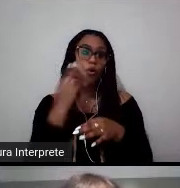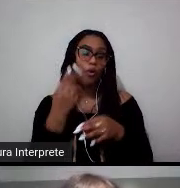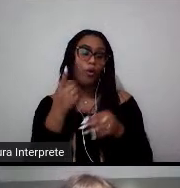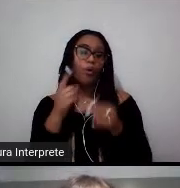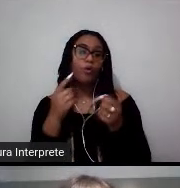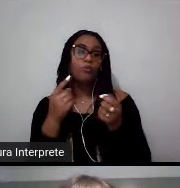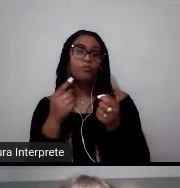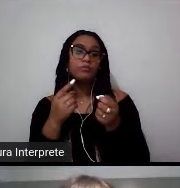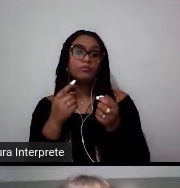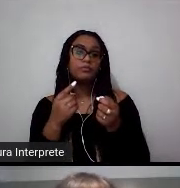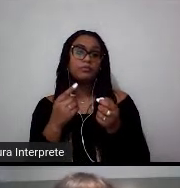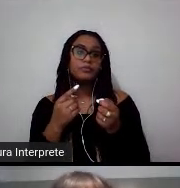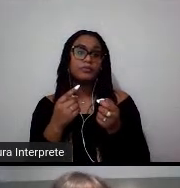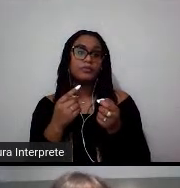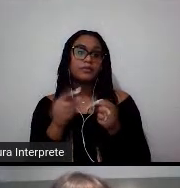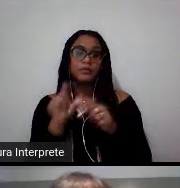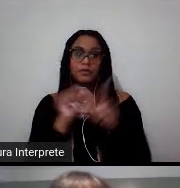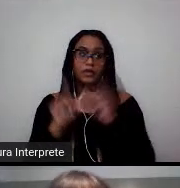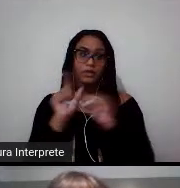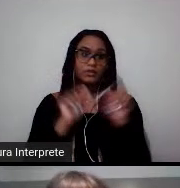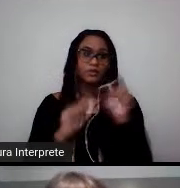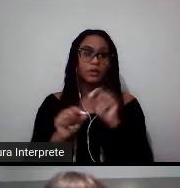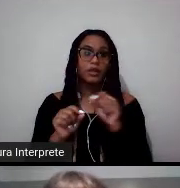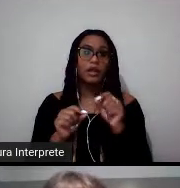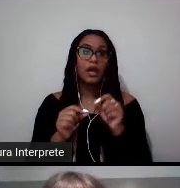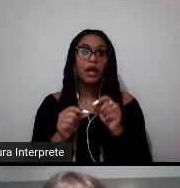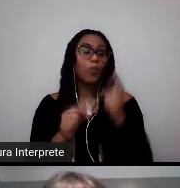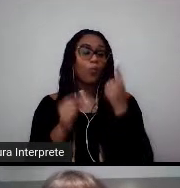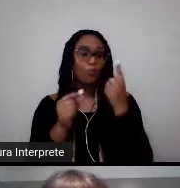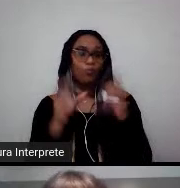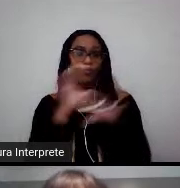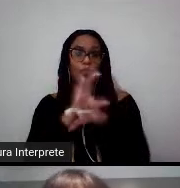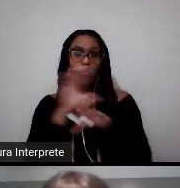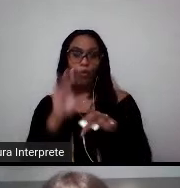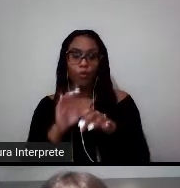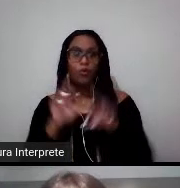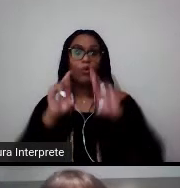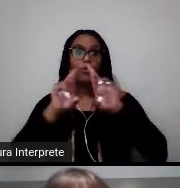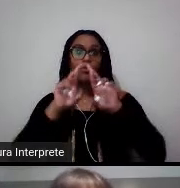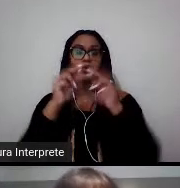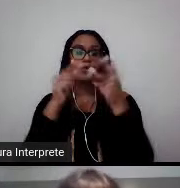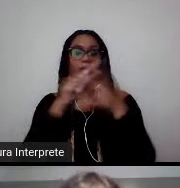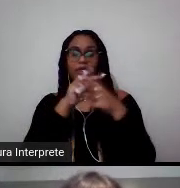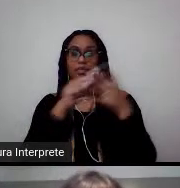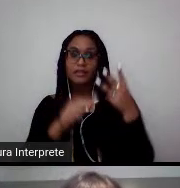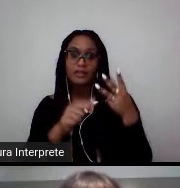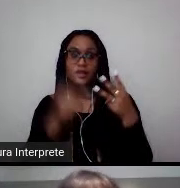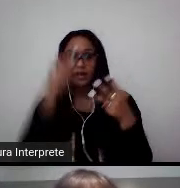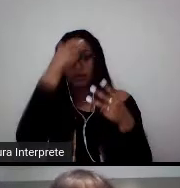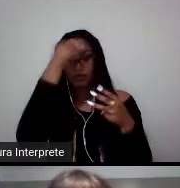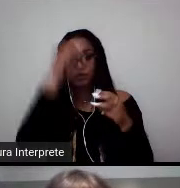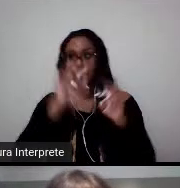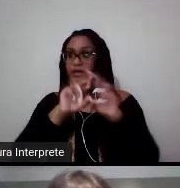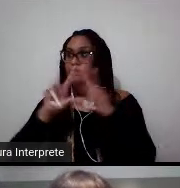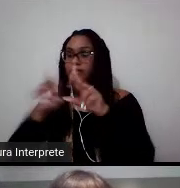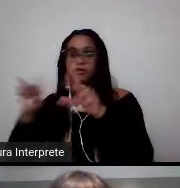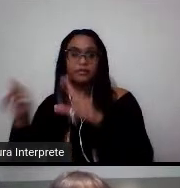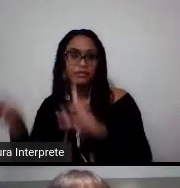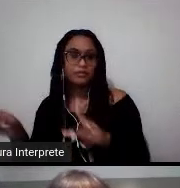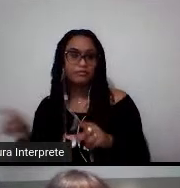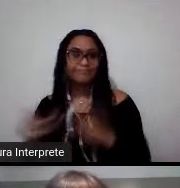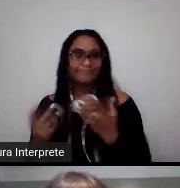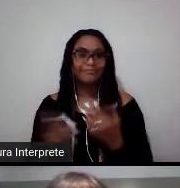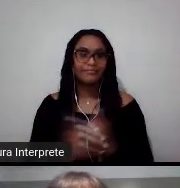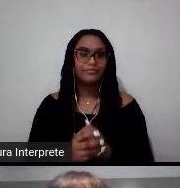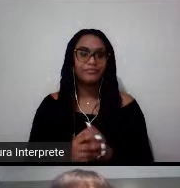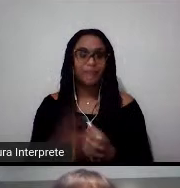pode escolher o mesmo curso em três universidades diferentes, que foi o meu caso, eu queria jornalismo esportivo, escolhi em três universidades